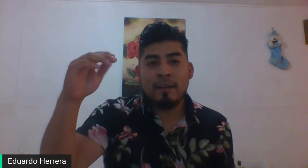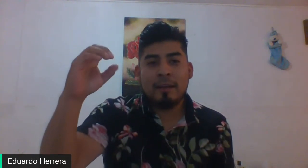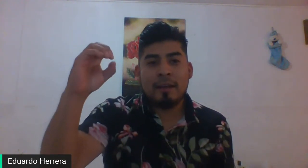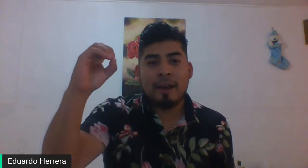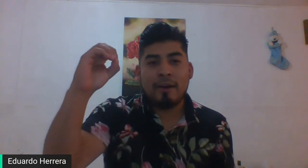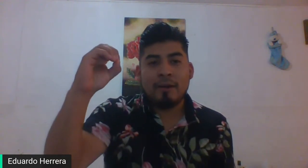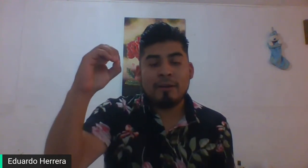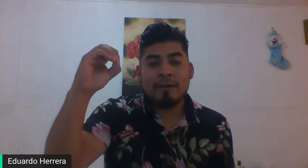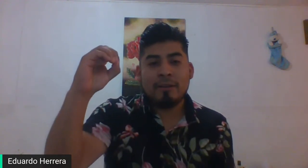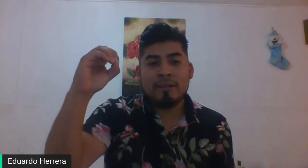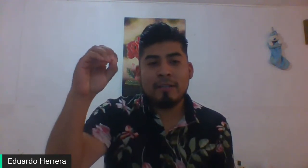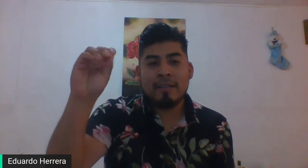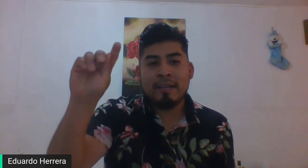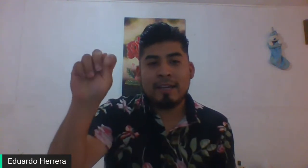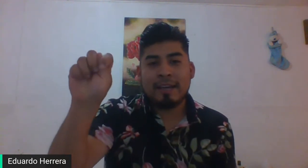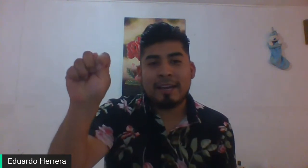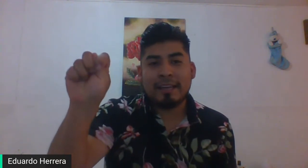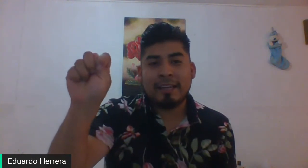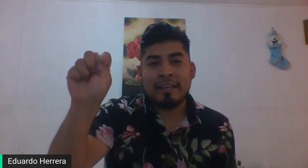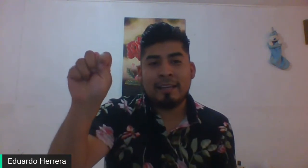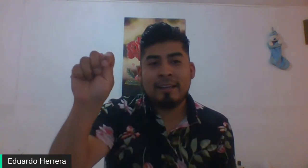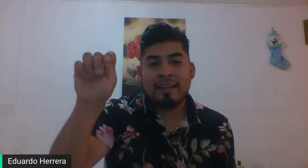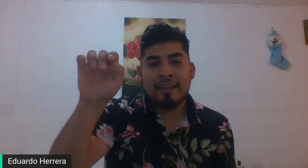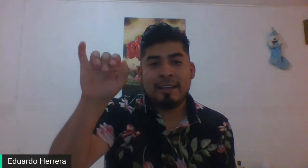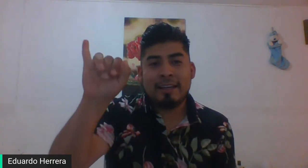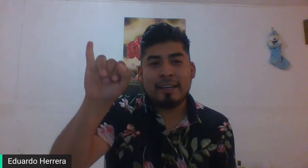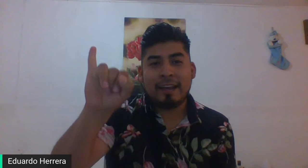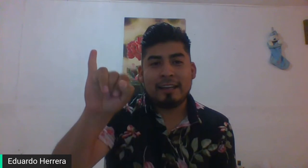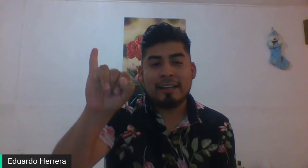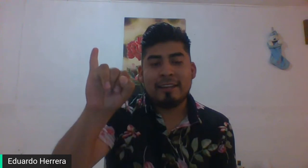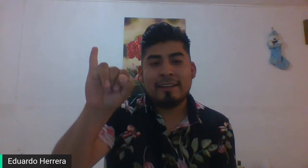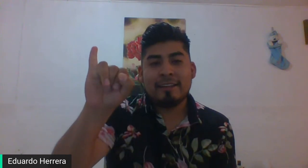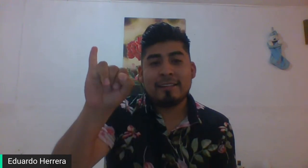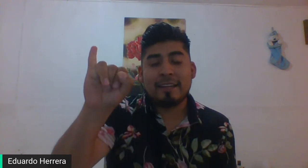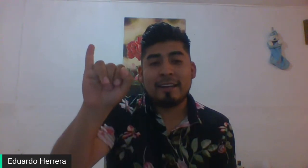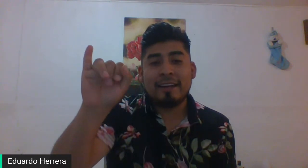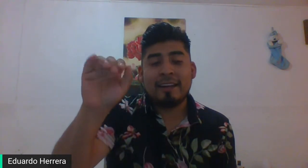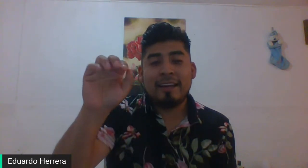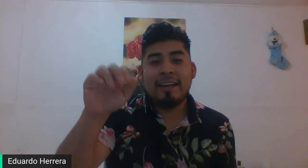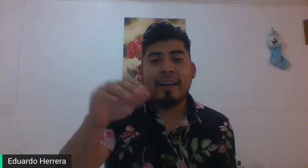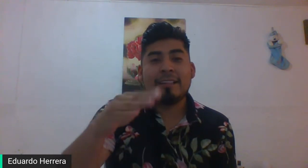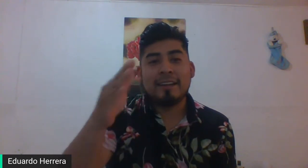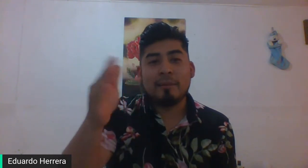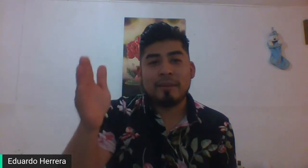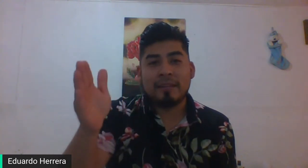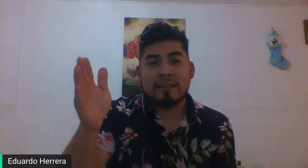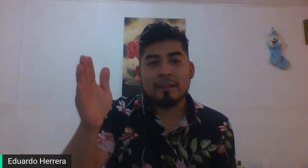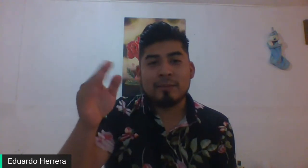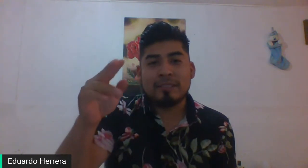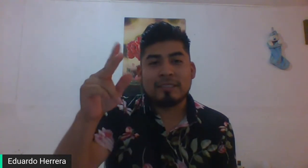La O. La T. Y la I. ¿Sale? Y se repiten dos veces.